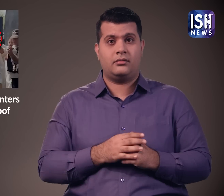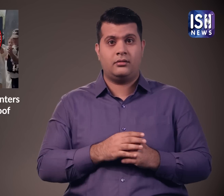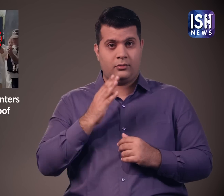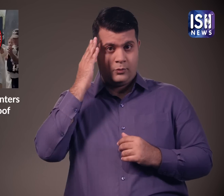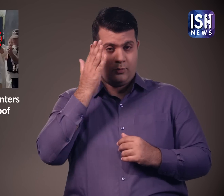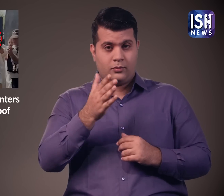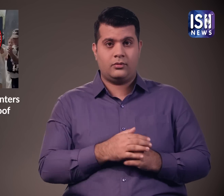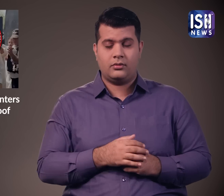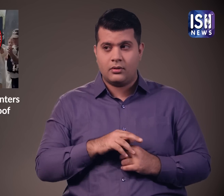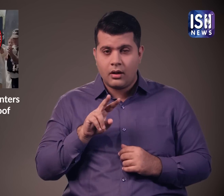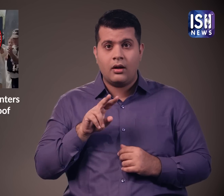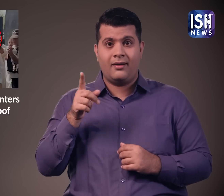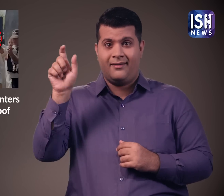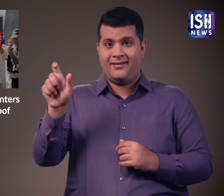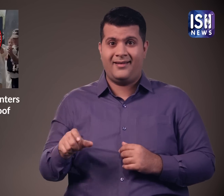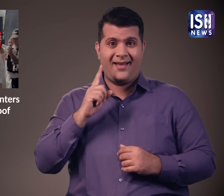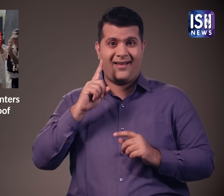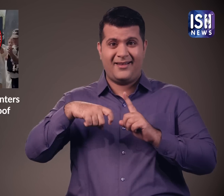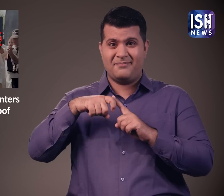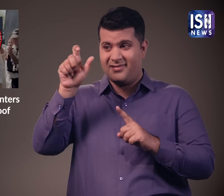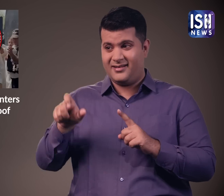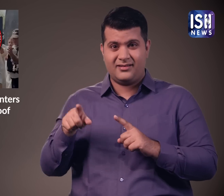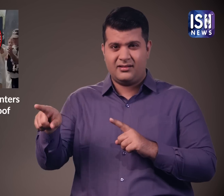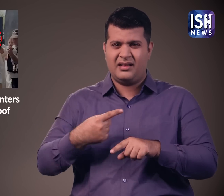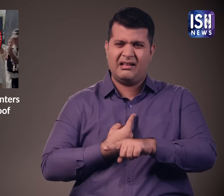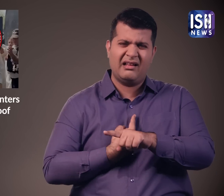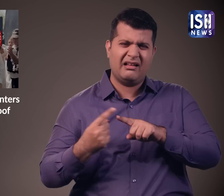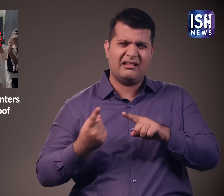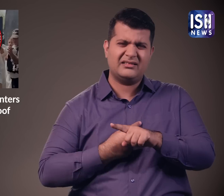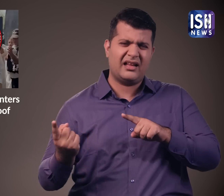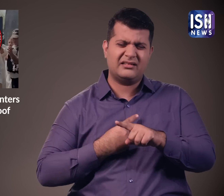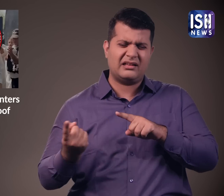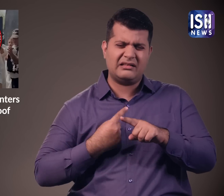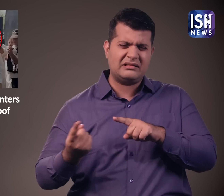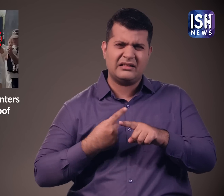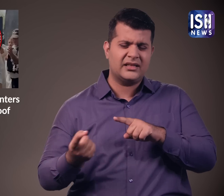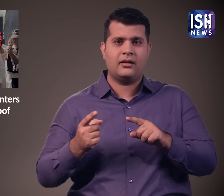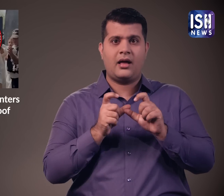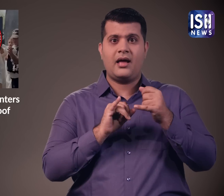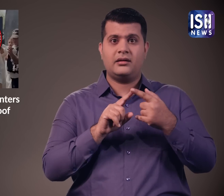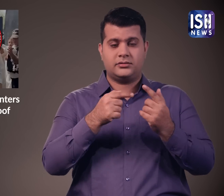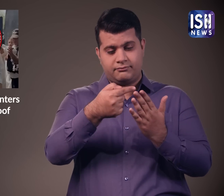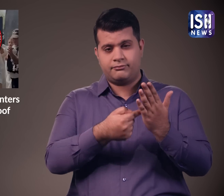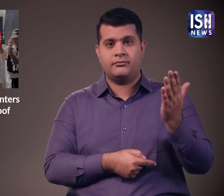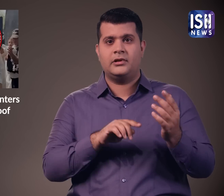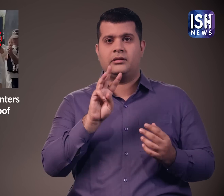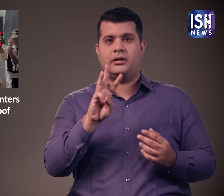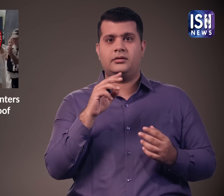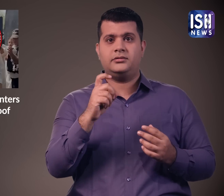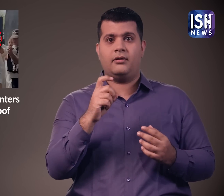पाकिस्तान के पूर्वप्रधान मंद्री इमरान खान के खिलाफ देश के अलग-अलग हिस्तों में कुल 37 मामले दर्ज